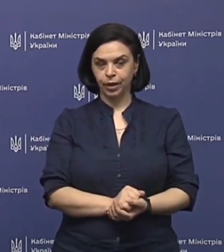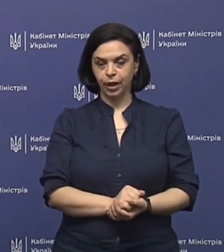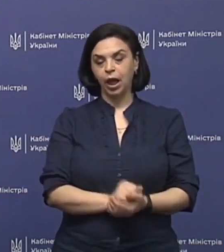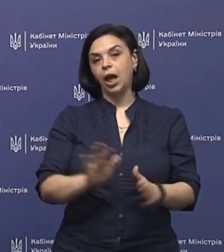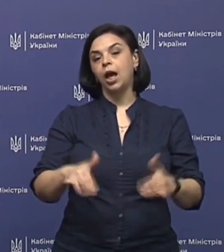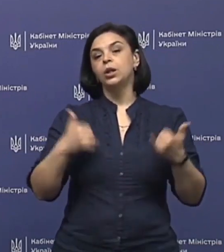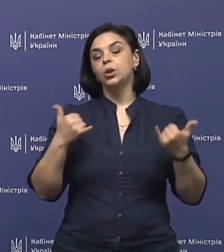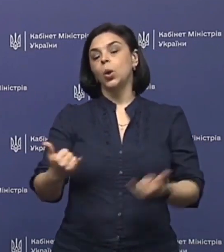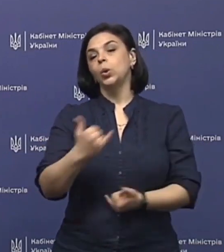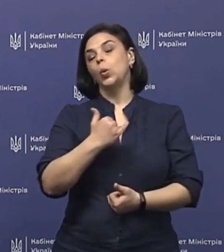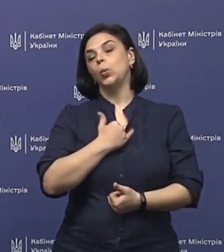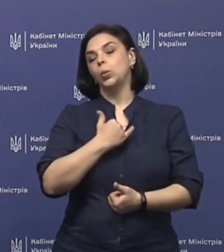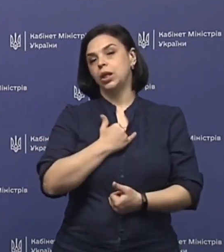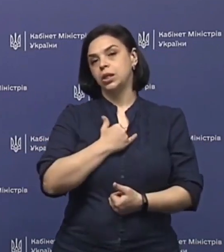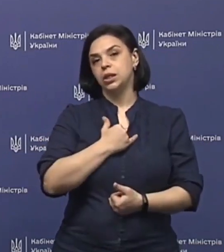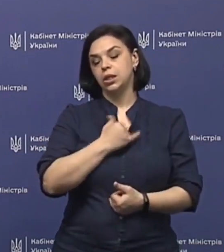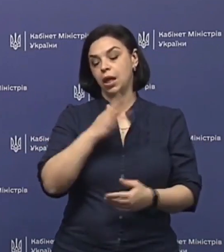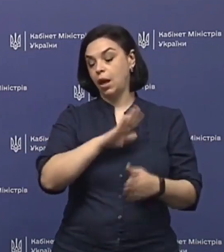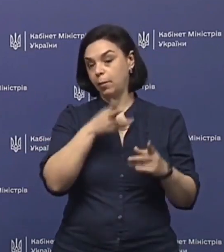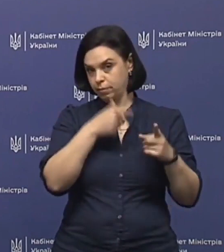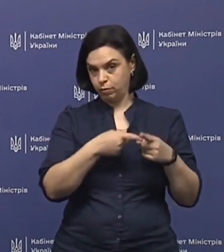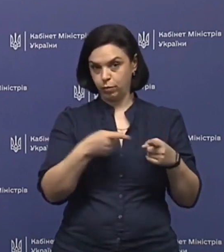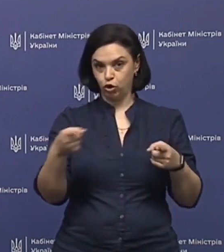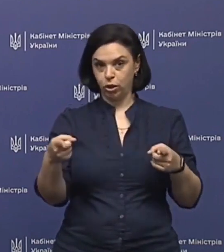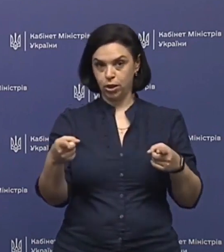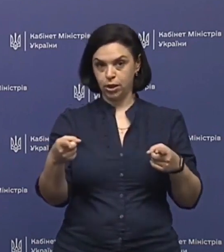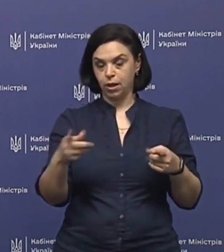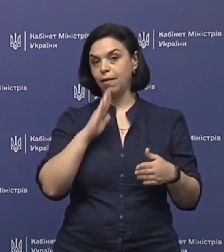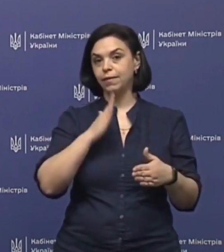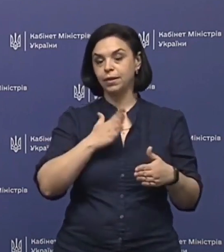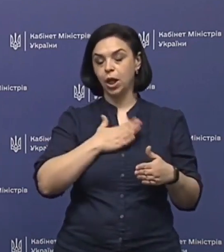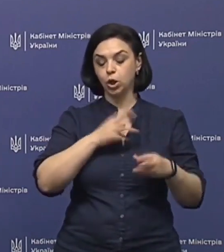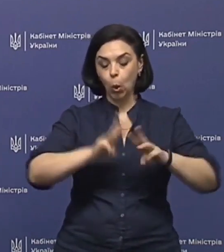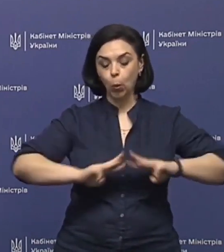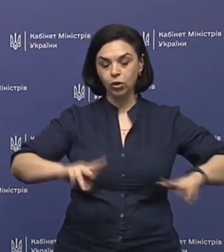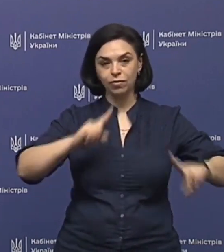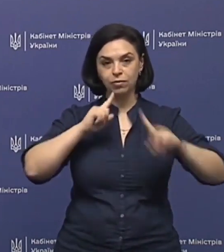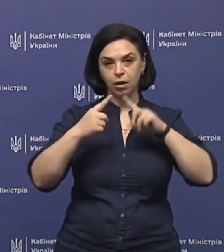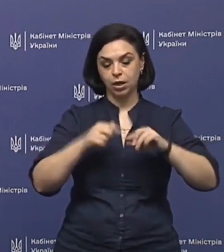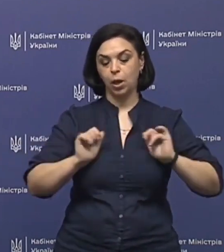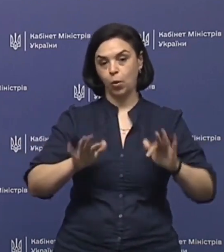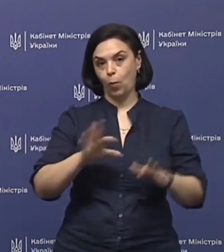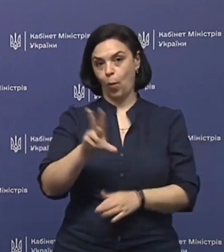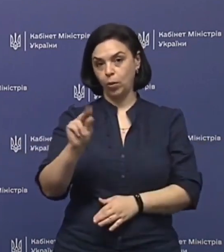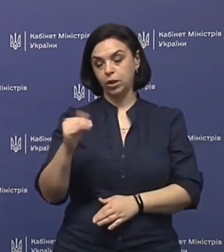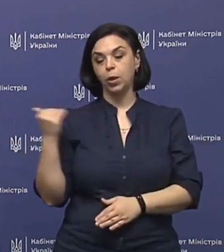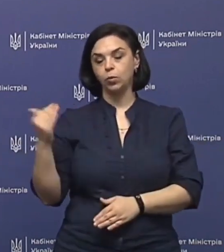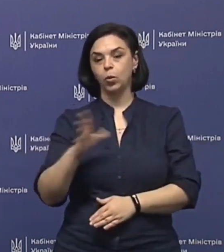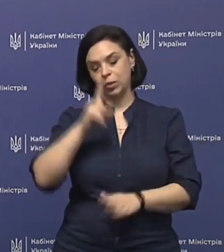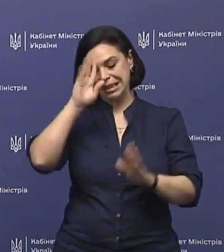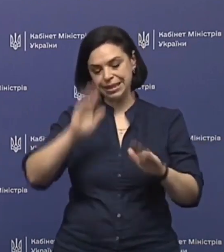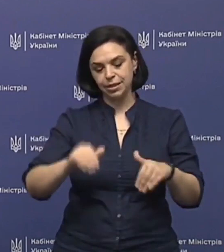Сьогодні в нас під час нашої урядової наради, яка проходить по понеділку, в мною було